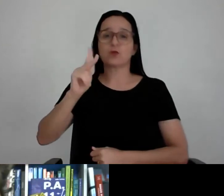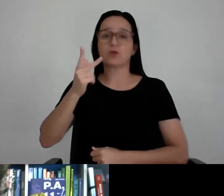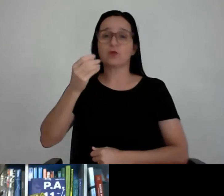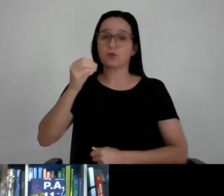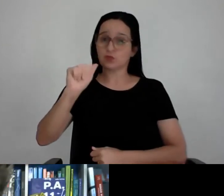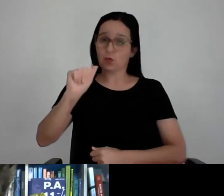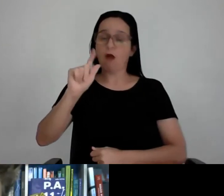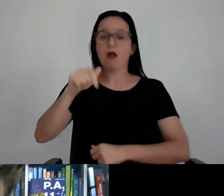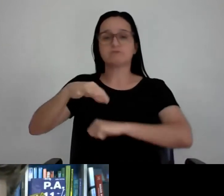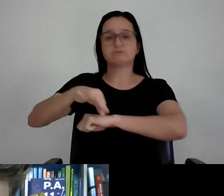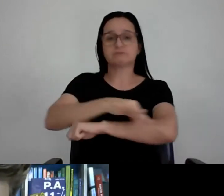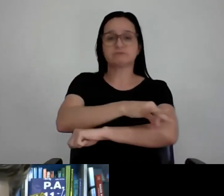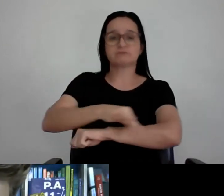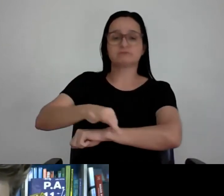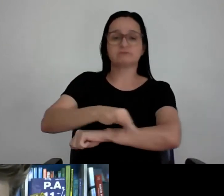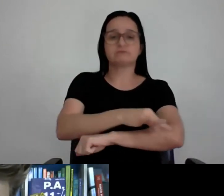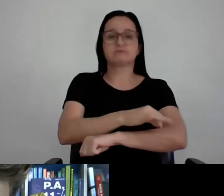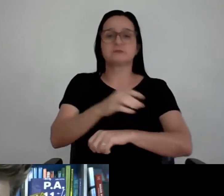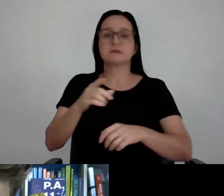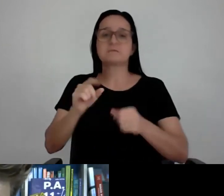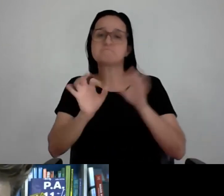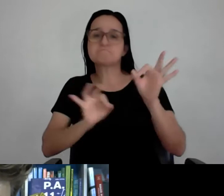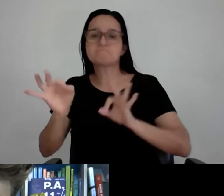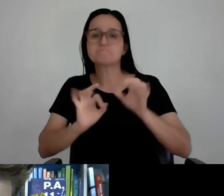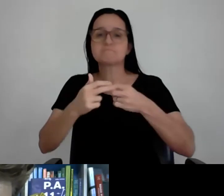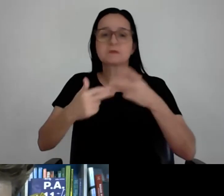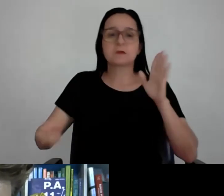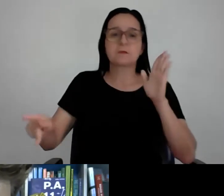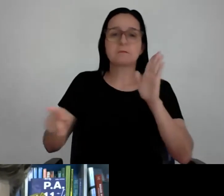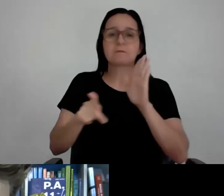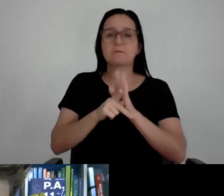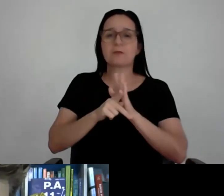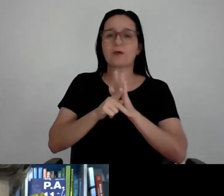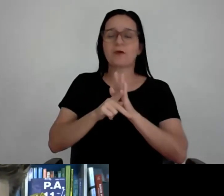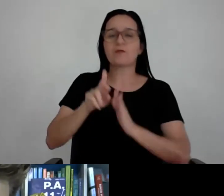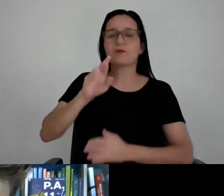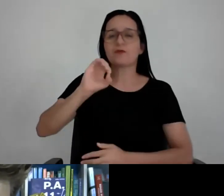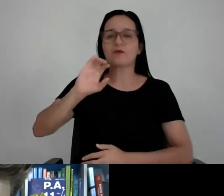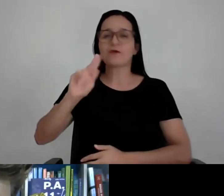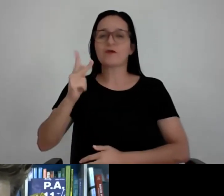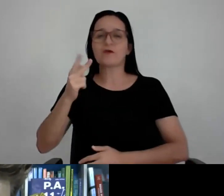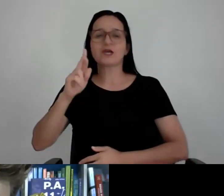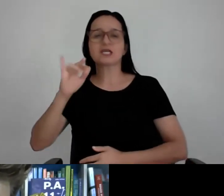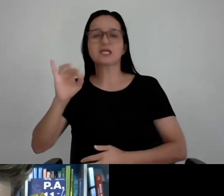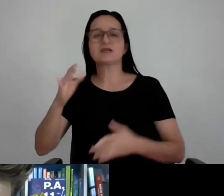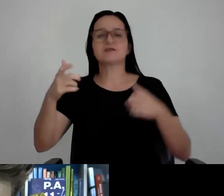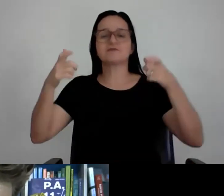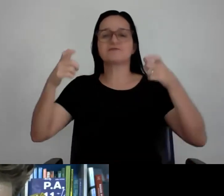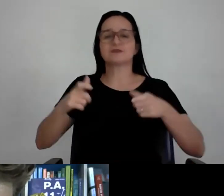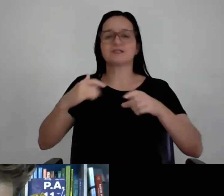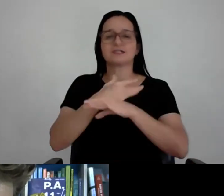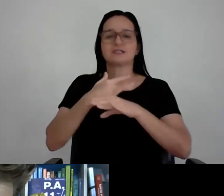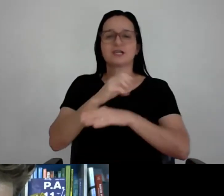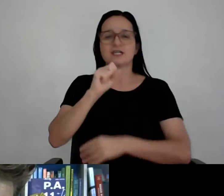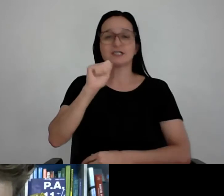ele projetou os palcos e estruturas do Rock Rio, Cidade do Samba, o Centro de Treinamento do Flamengo, o novo Bioparque do Rio, que está um